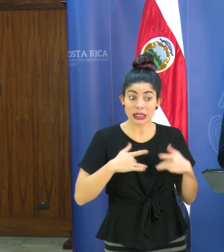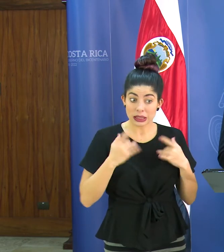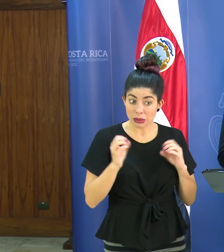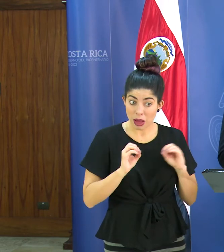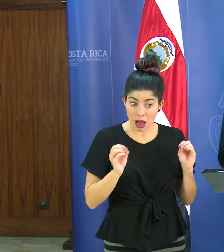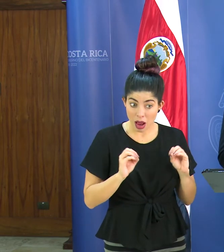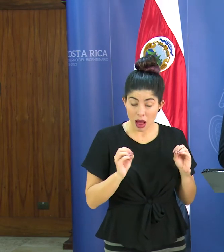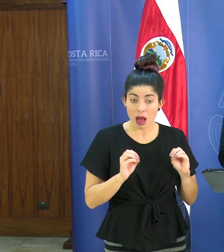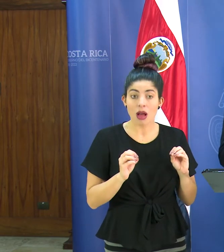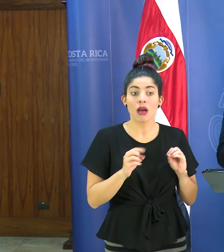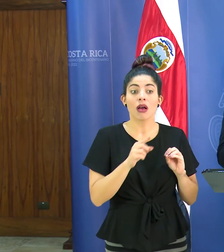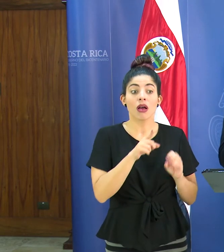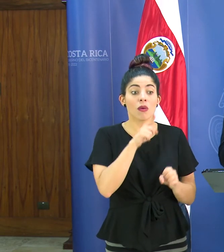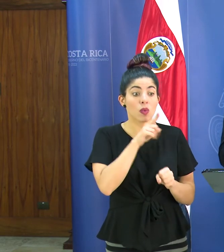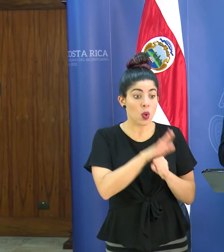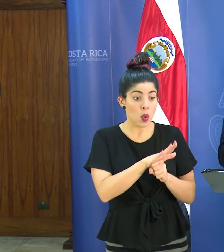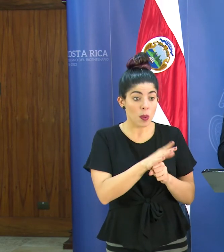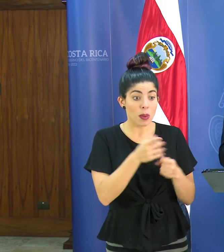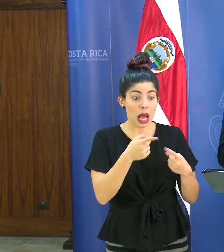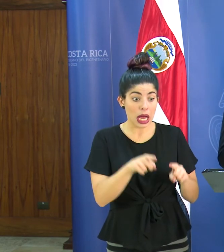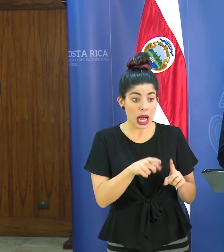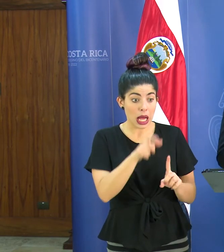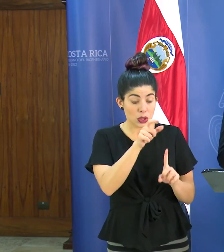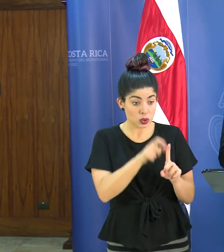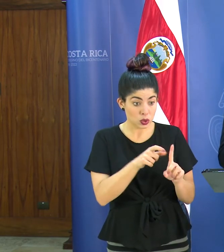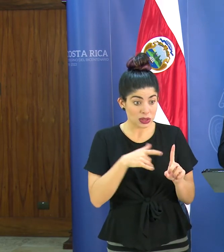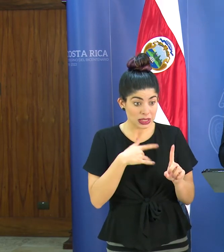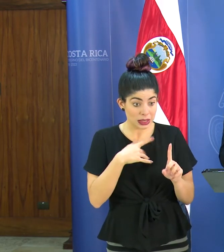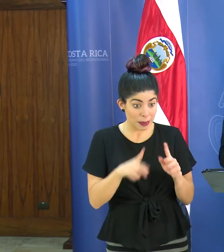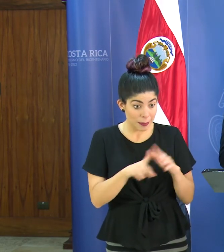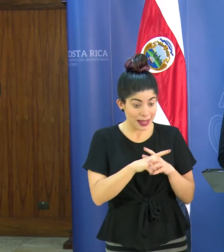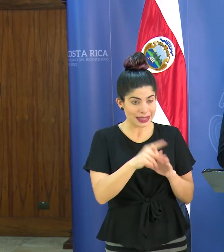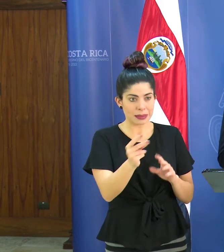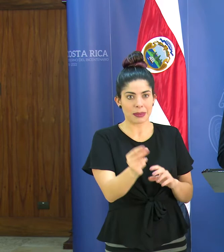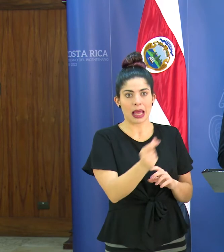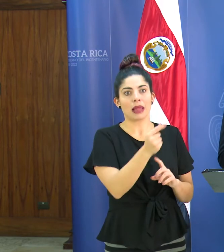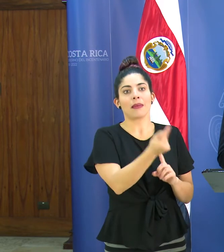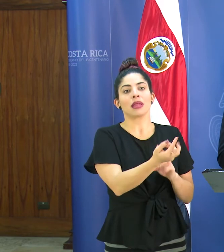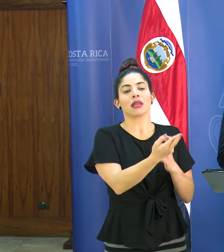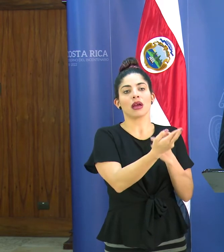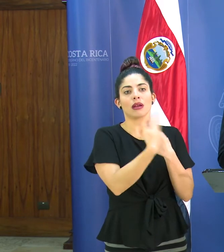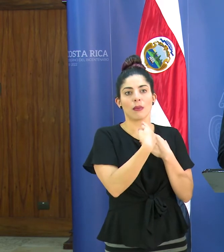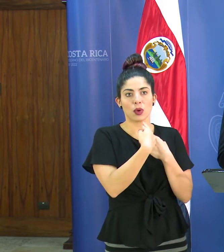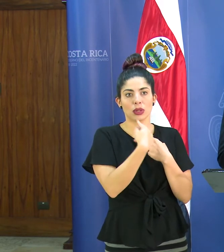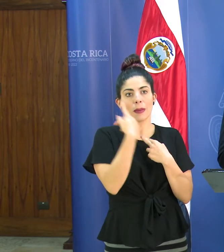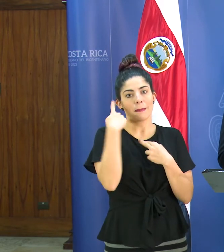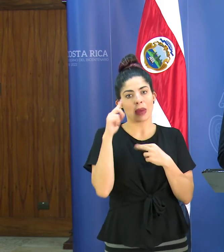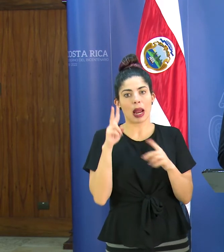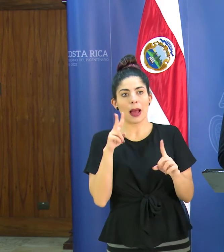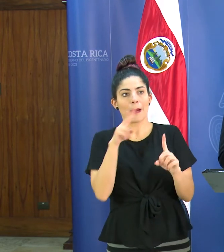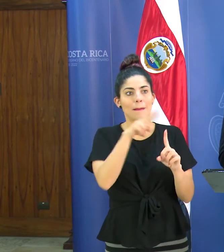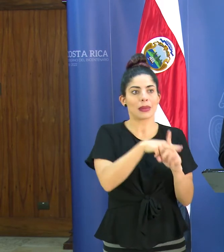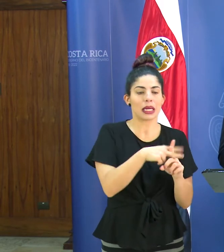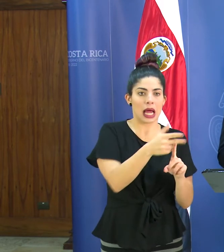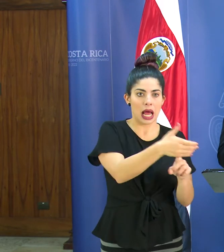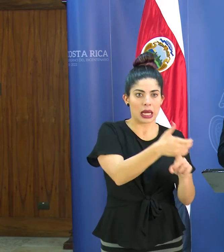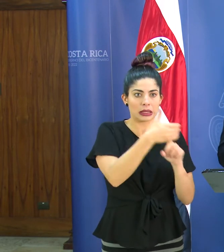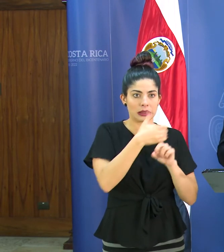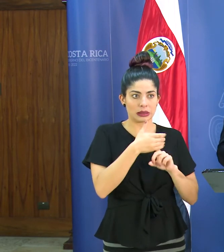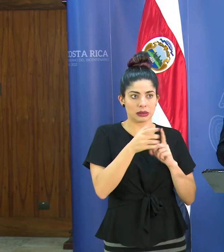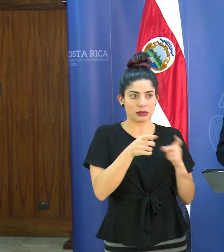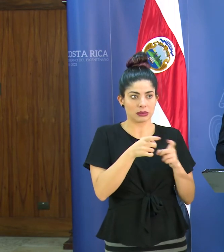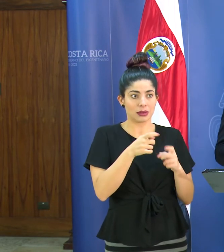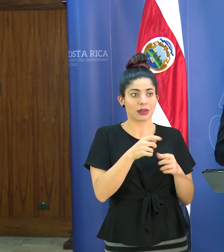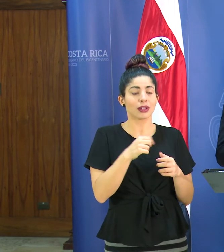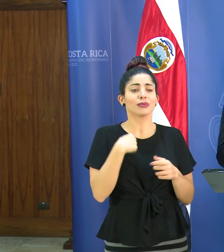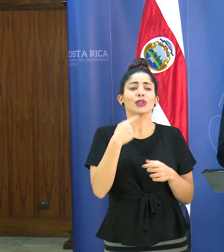cumplen con la definición de caso de que agregan los síntomas respiratorios inmediatamente hagan el reporte para hacer las medidas de aislamiento y contención por eso